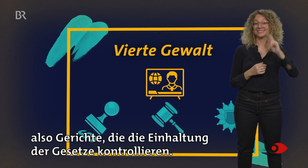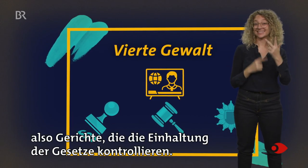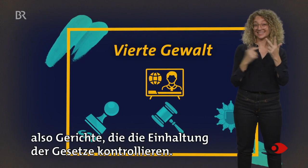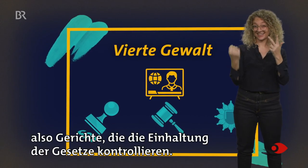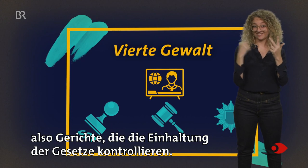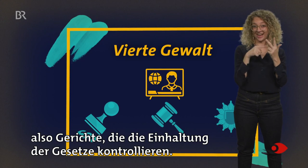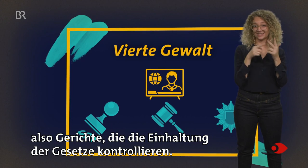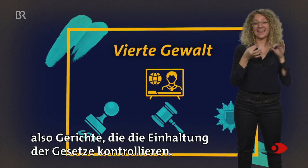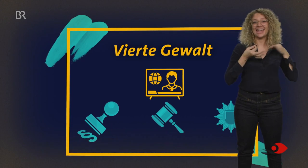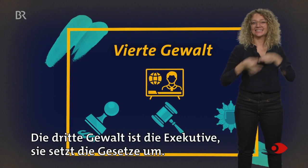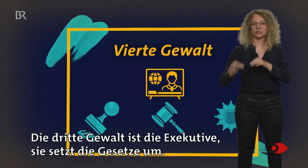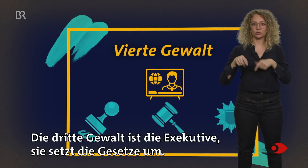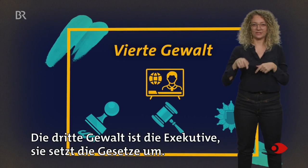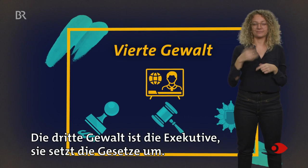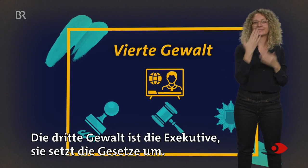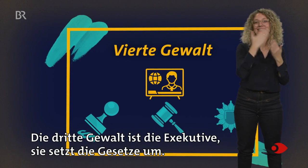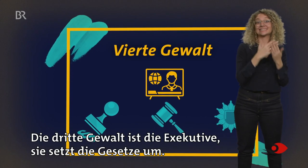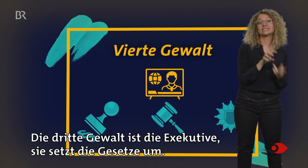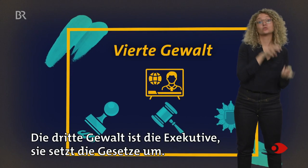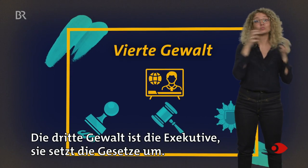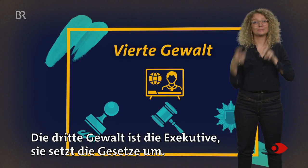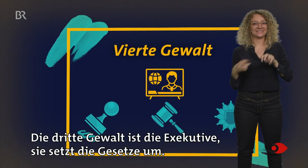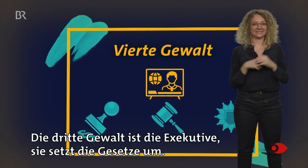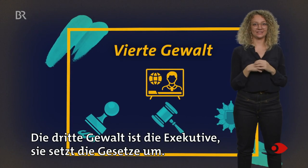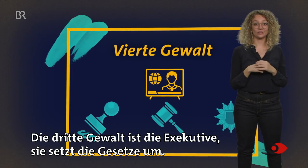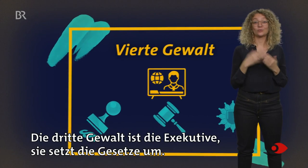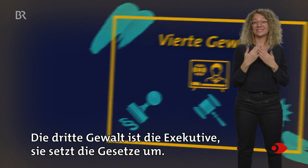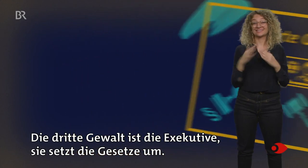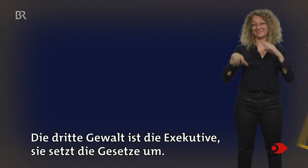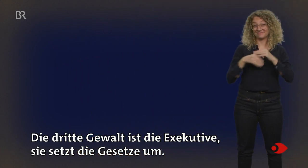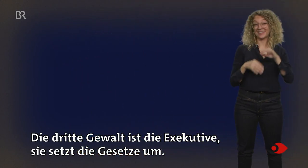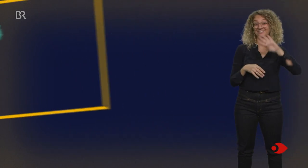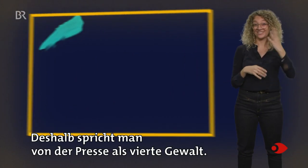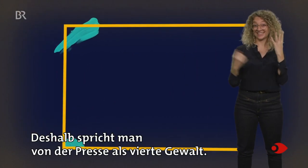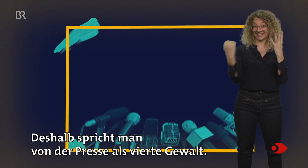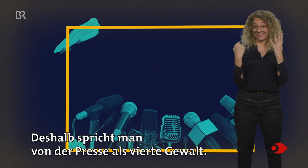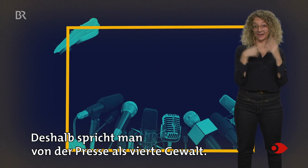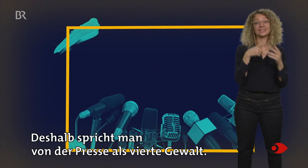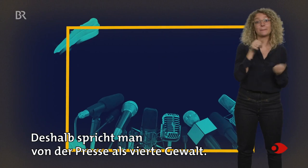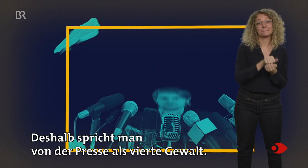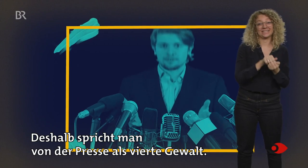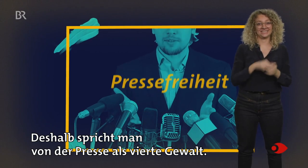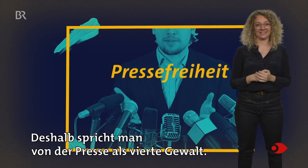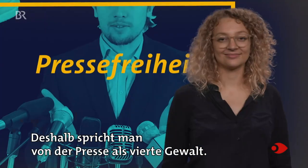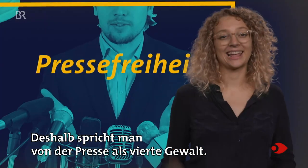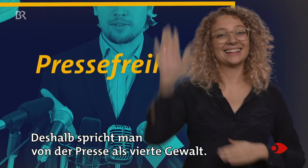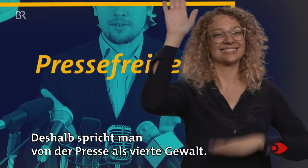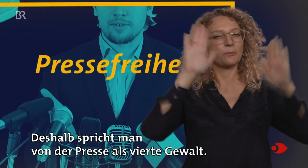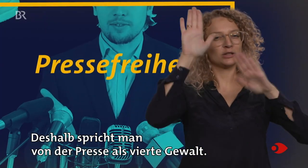kontrollieren. Die dritte Gewalt ist die Exekutive. Sie setzt die Gesetze um. Deshalb spricht man von der Presse als vierte Gewalt.